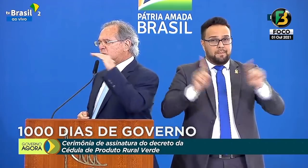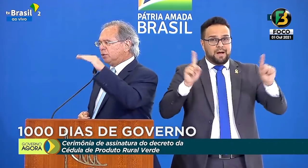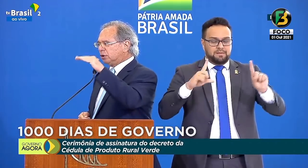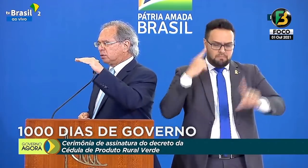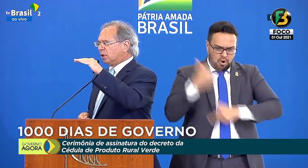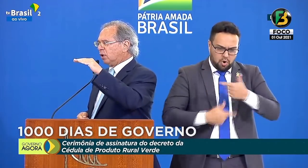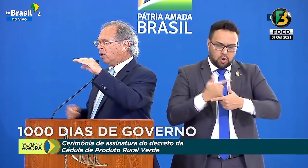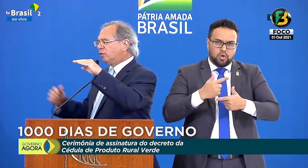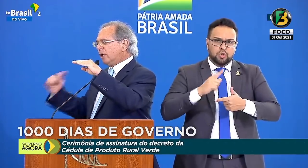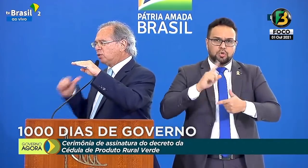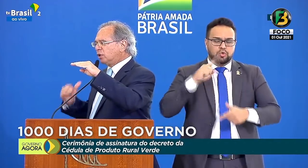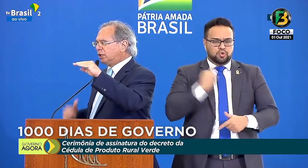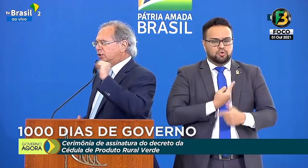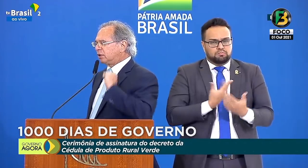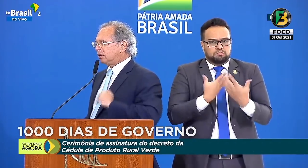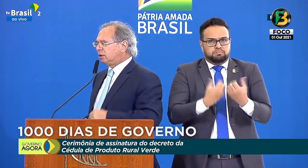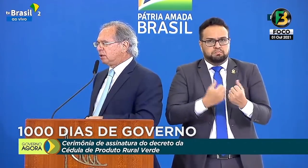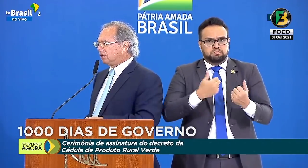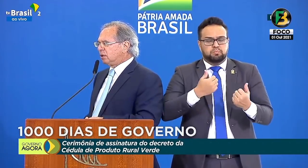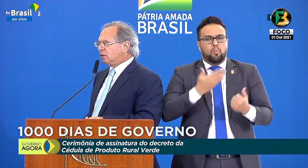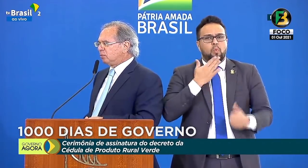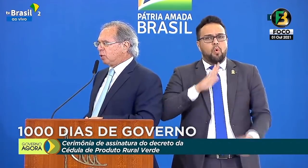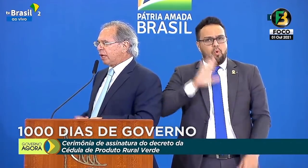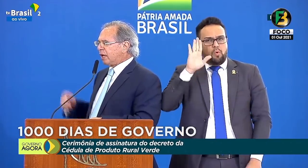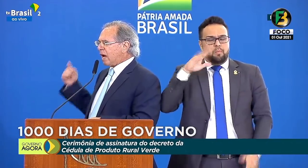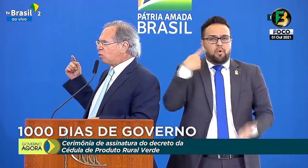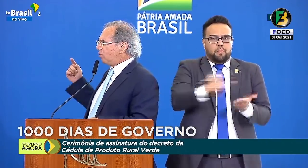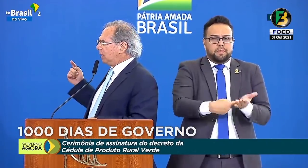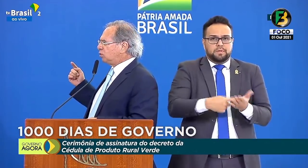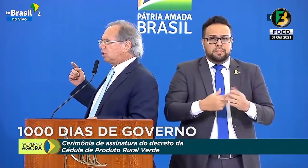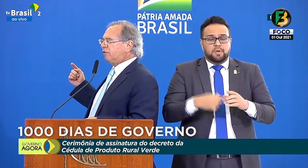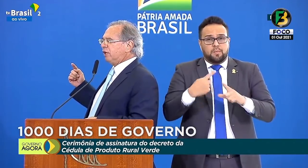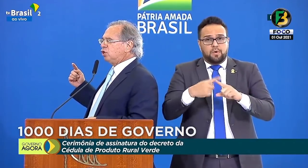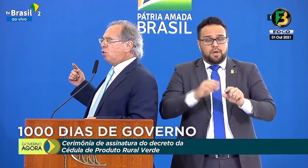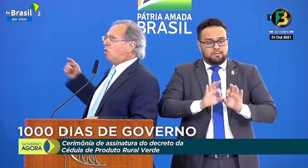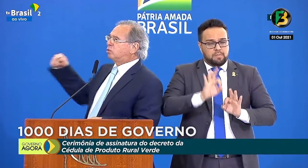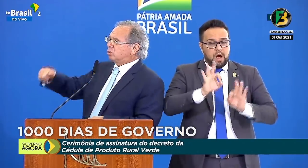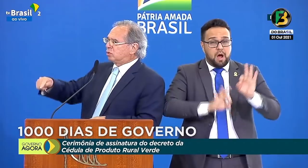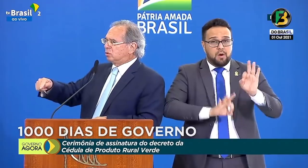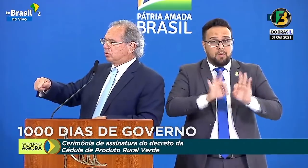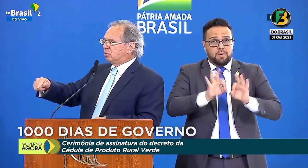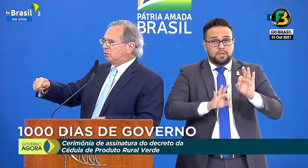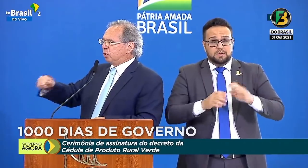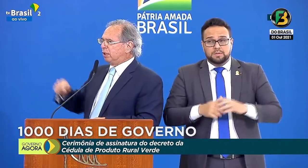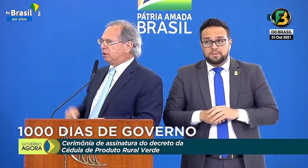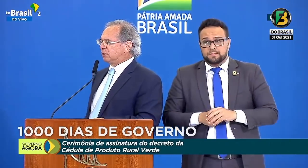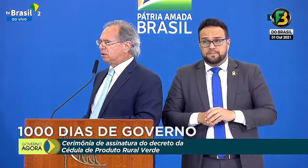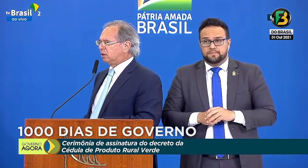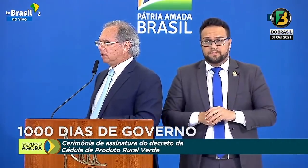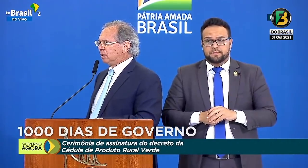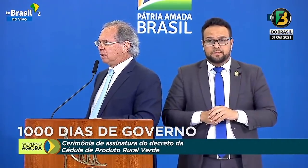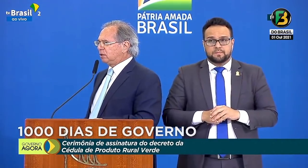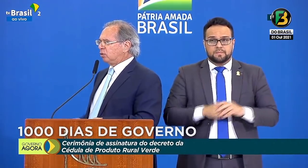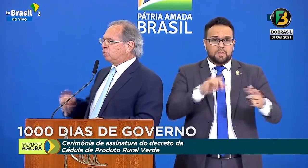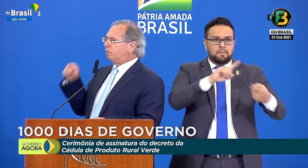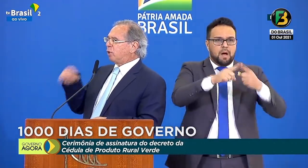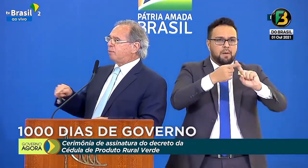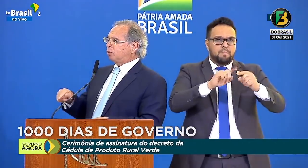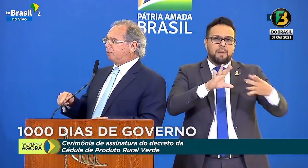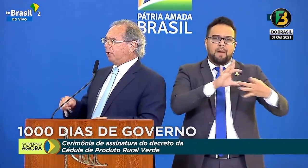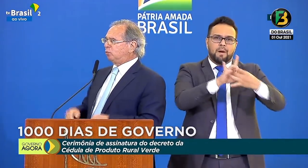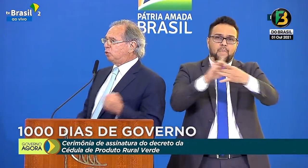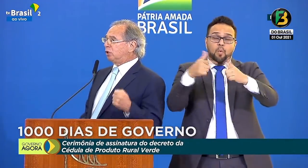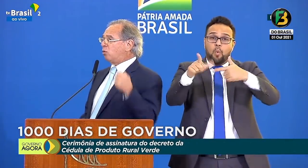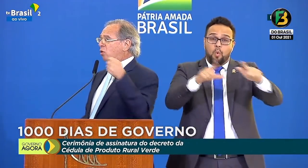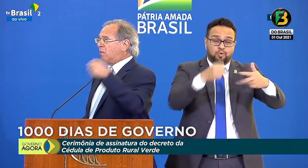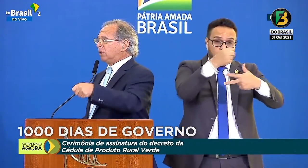comprometemos com isso, houve um erro de origem, porque há comandos que vêm de outros poderes. Então, se o